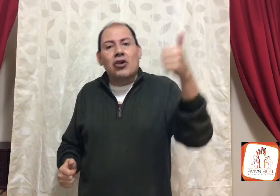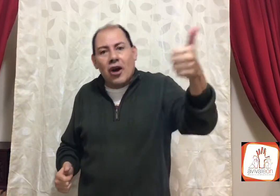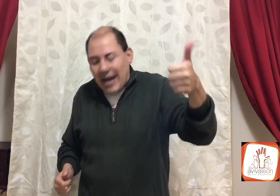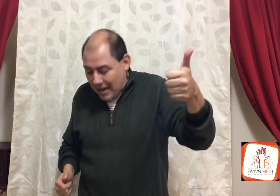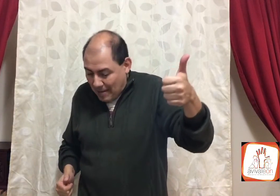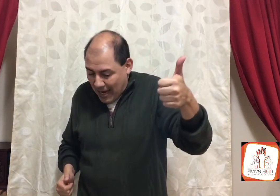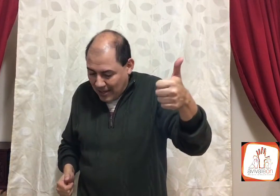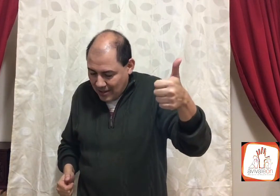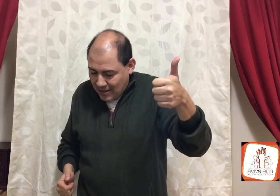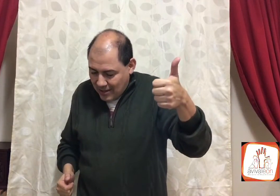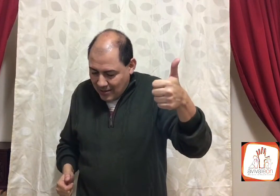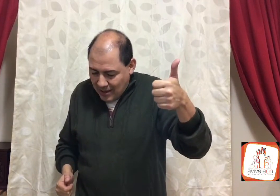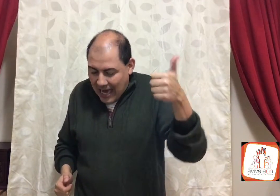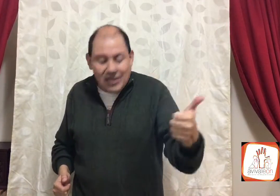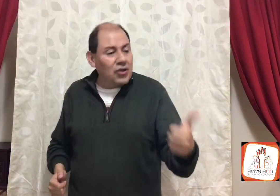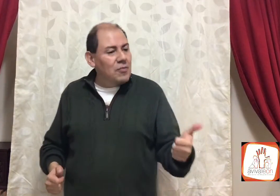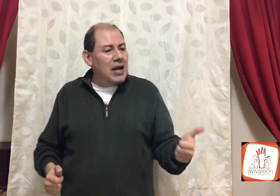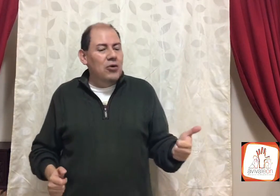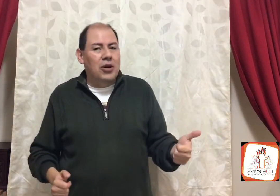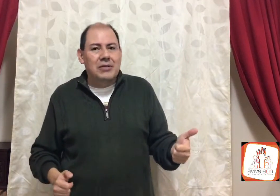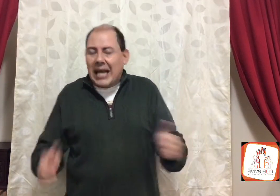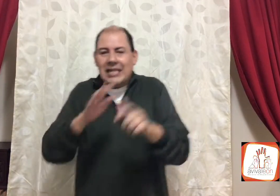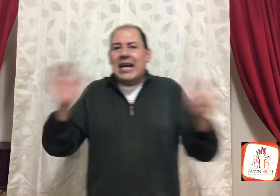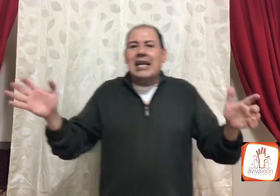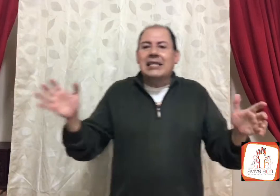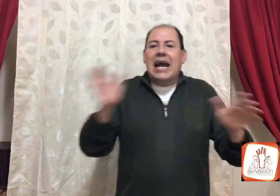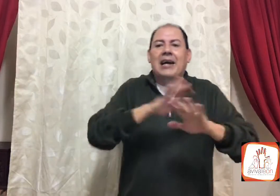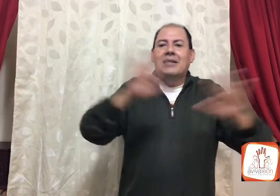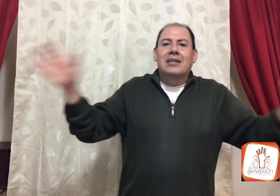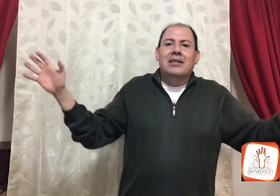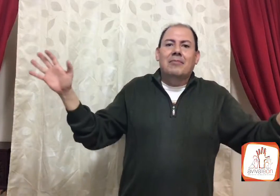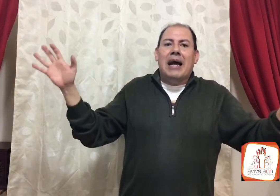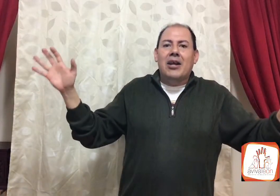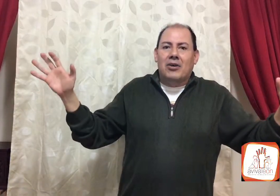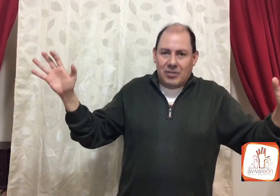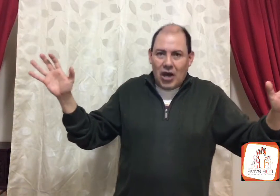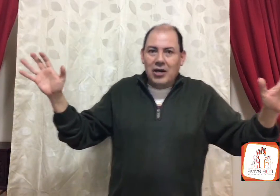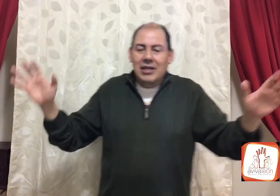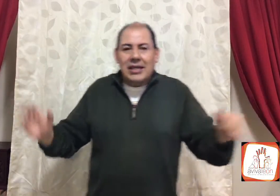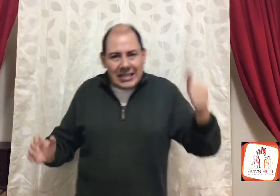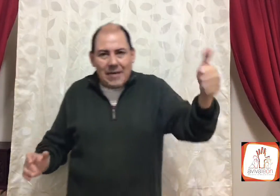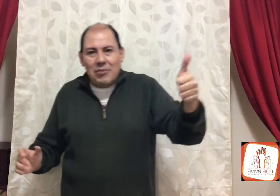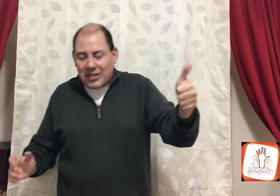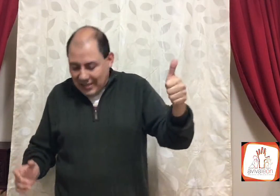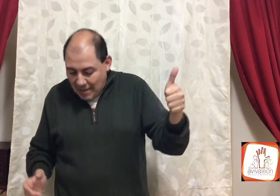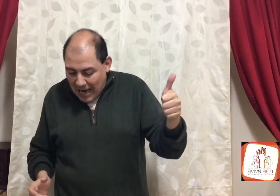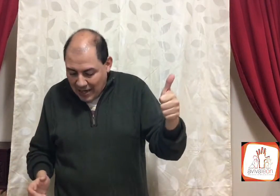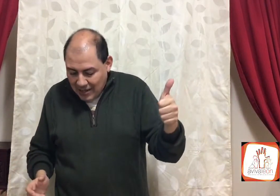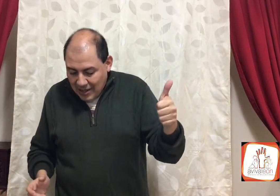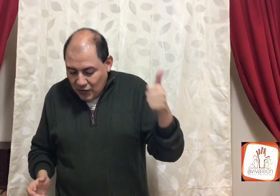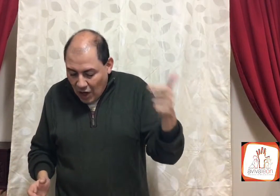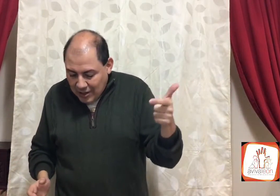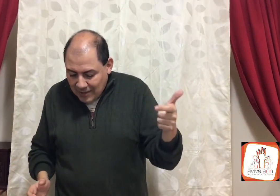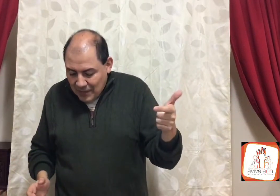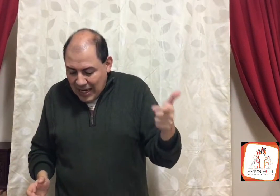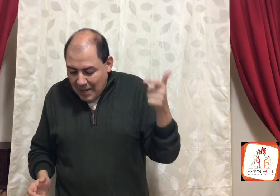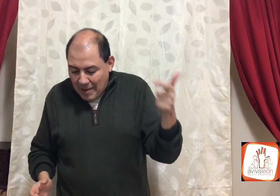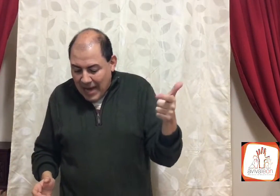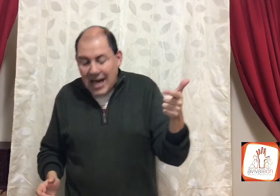roba a la mamá, acto número uno, ya desde ahí, ya, valió, ¿no? y sabemos que está mal, dos, la mamá,